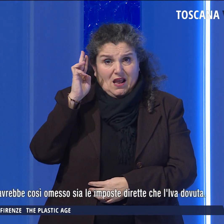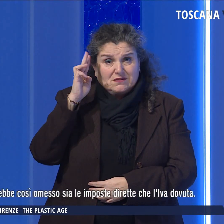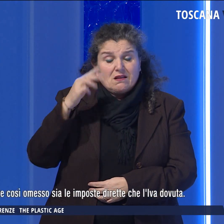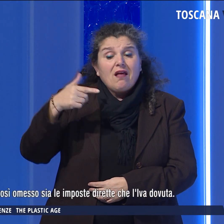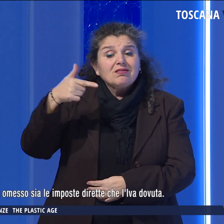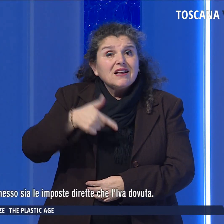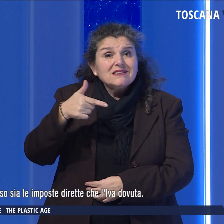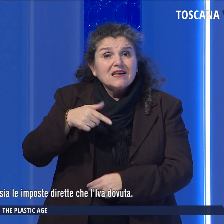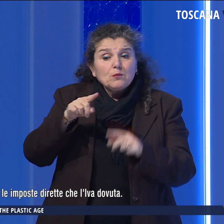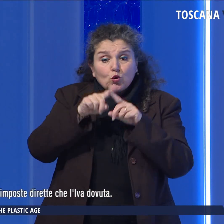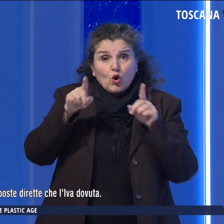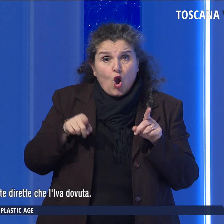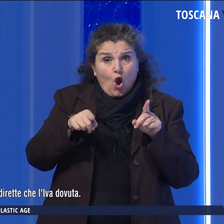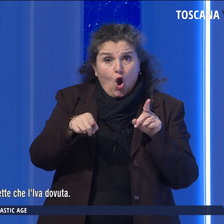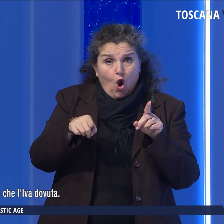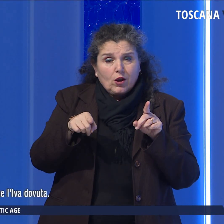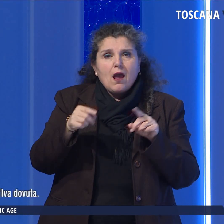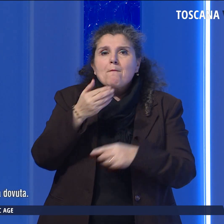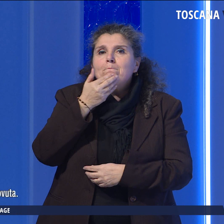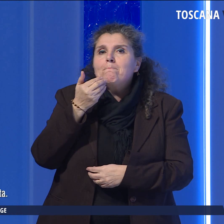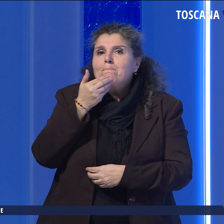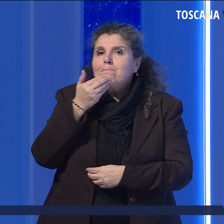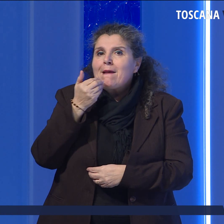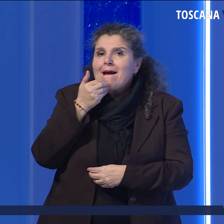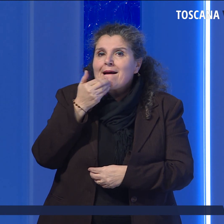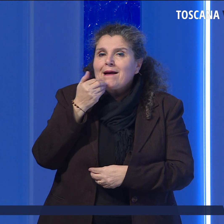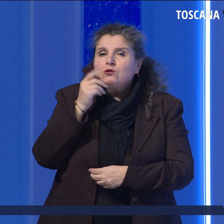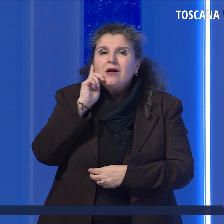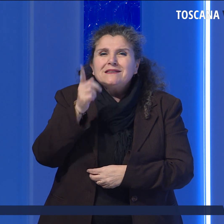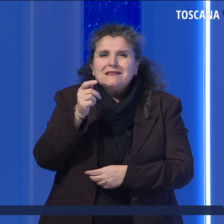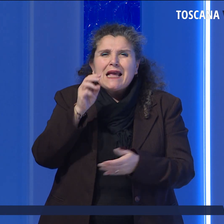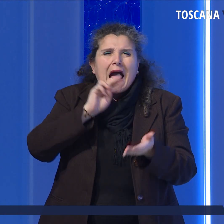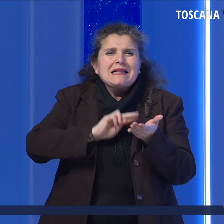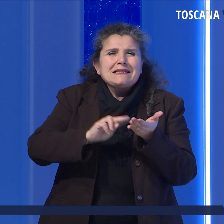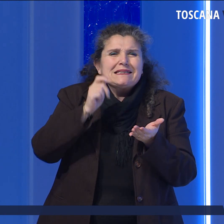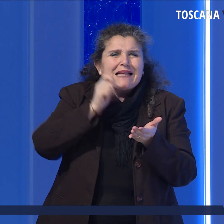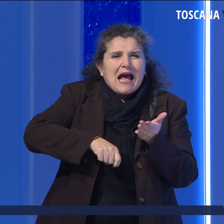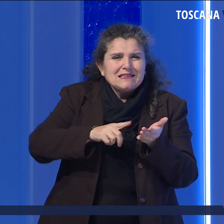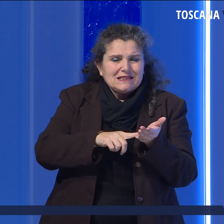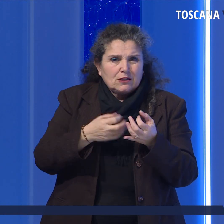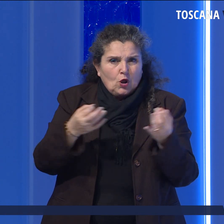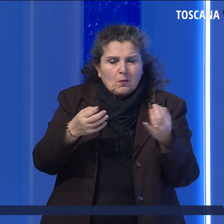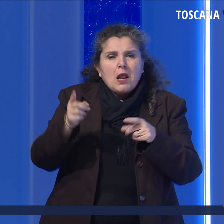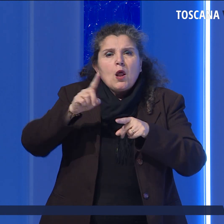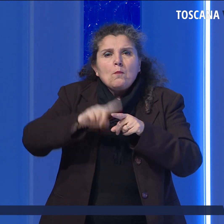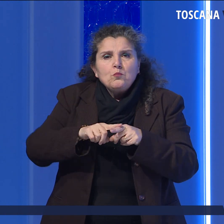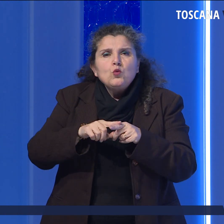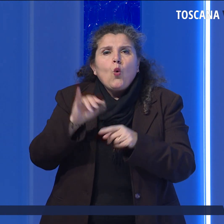distributore avrebbe così omesso sia le imposte dirette che l'IVA dovuta.